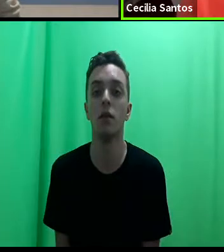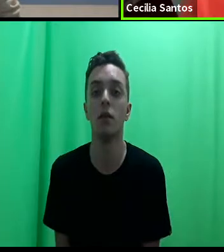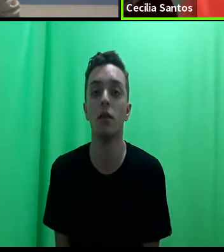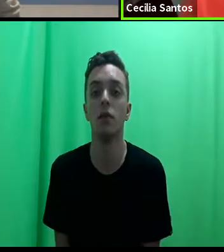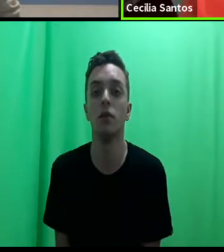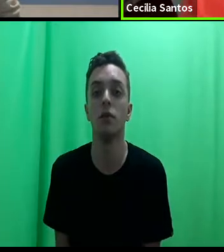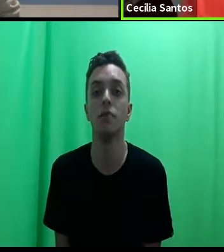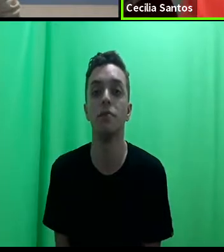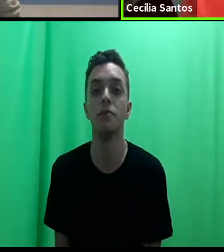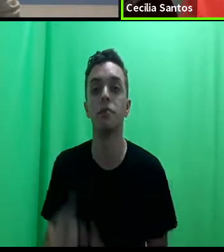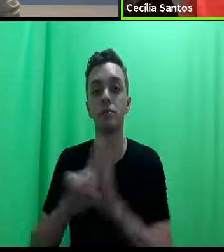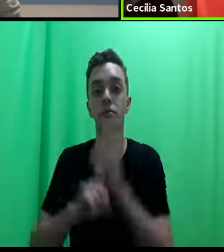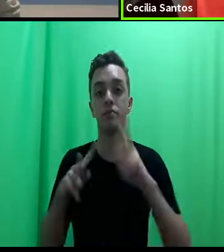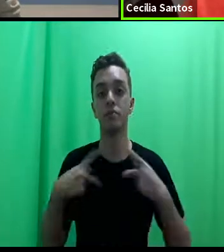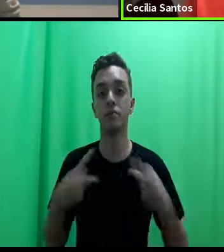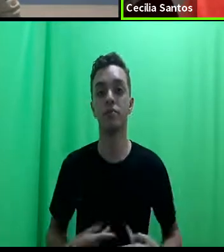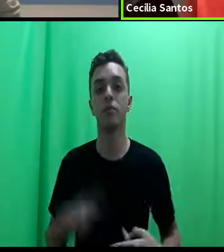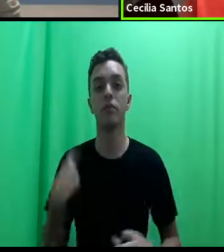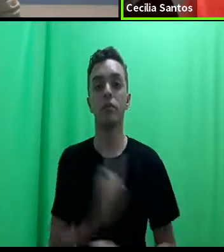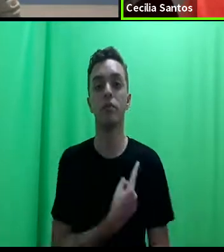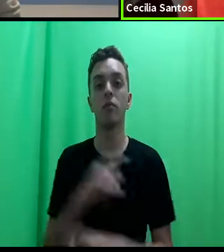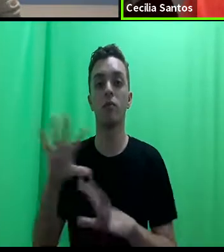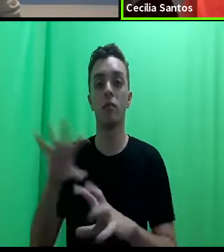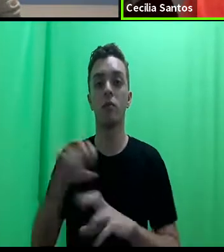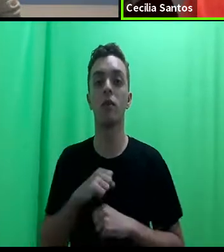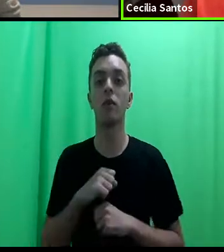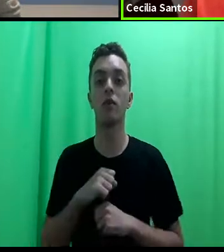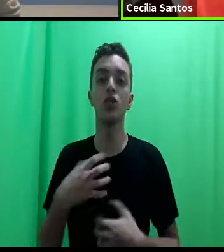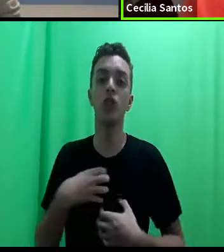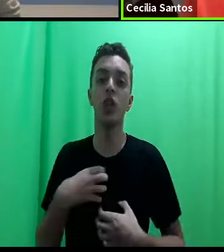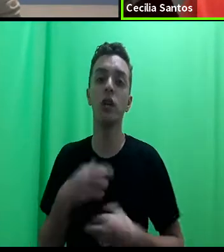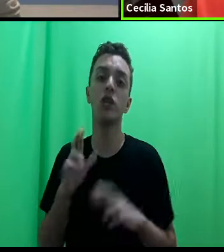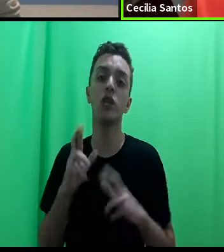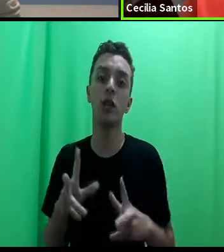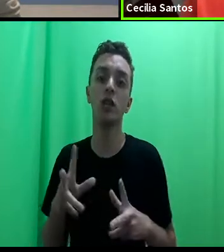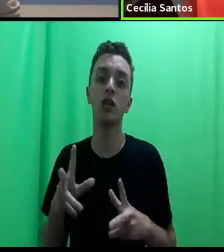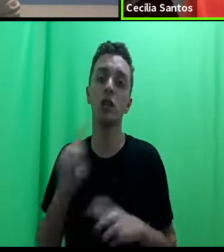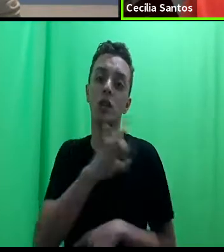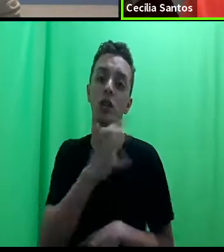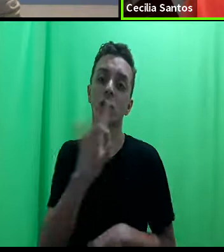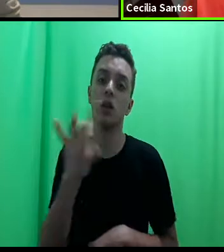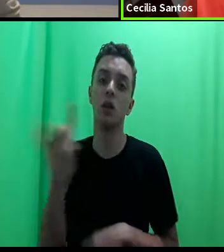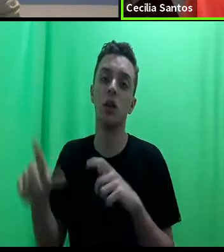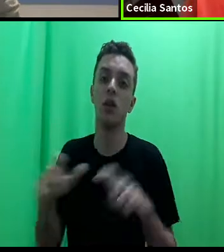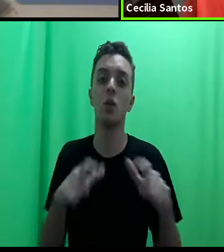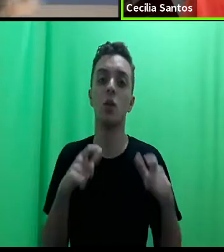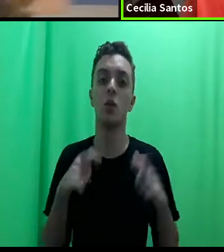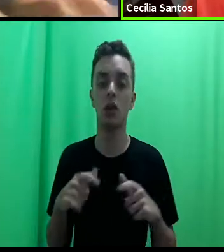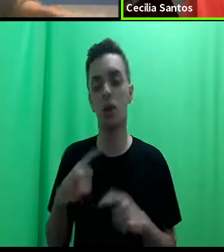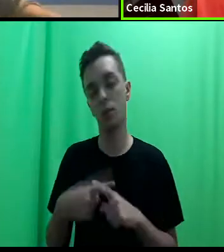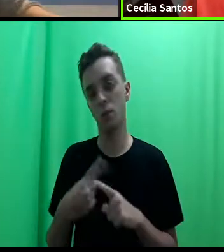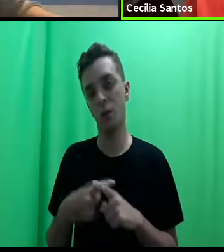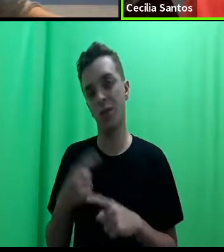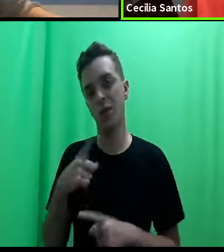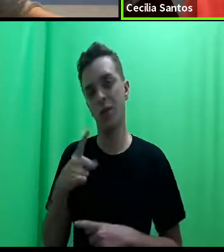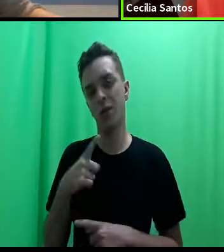apropriados, digamos assim, de maneira diferente em cada local, porque há uma